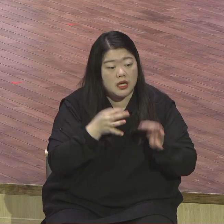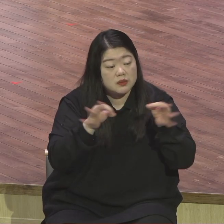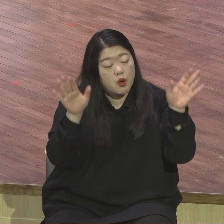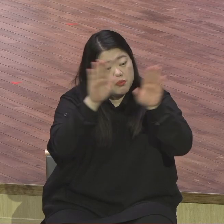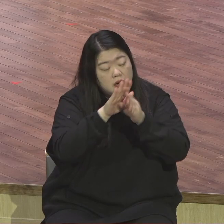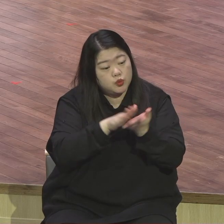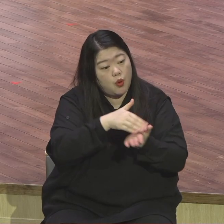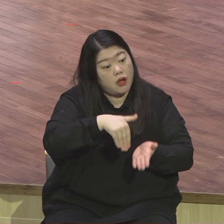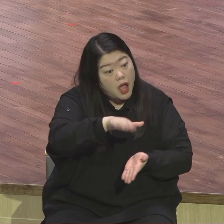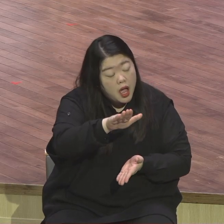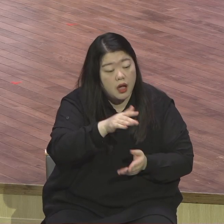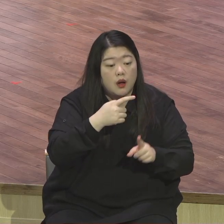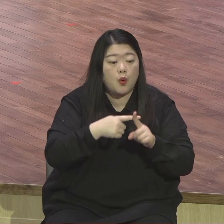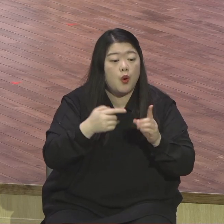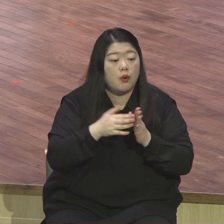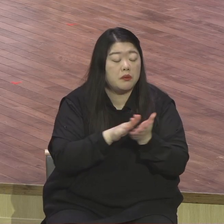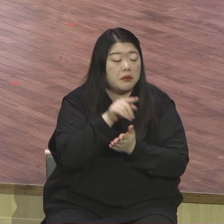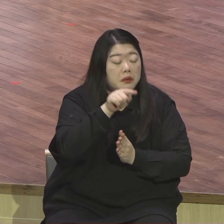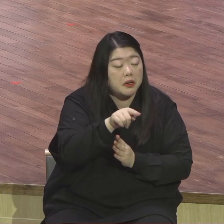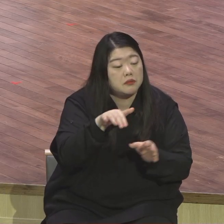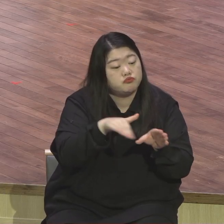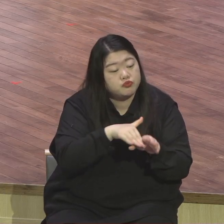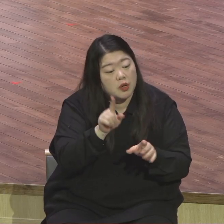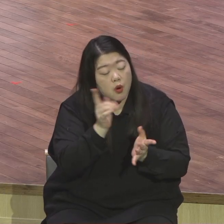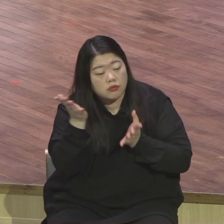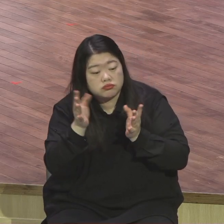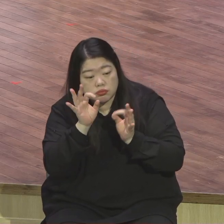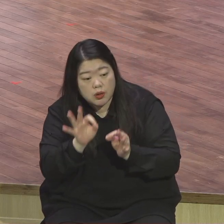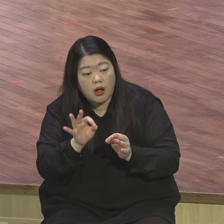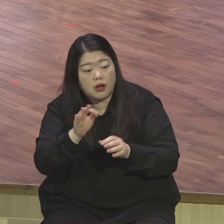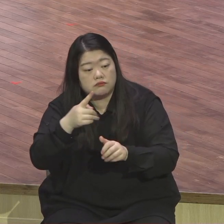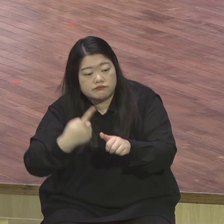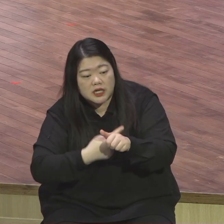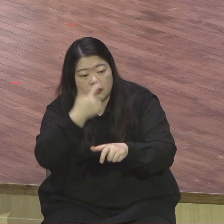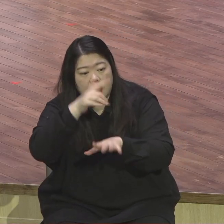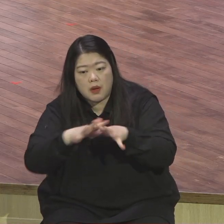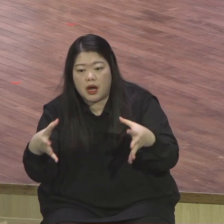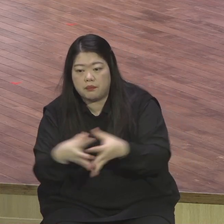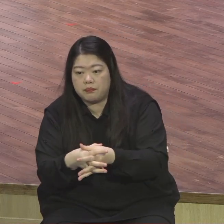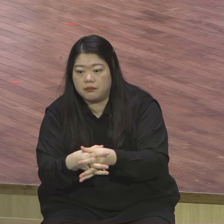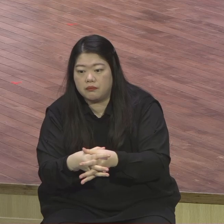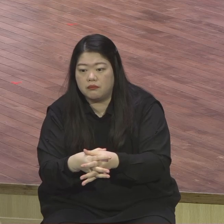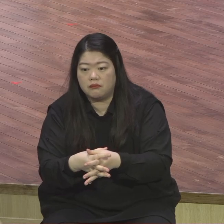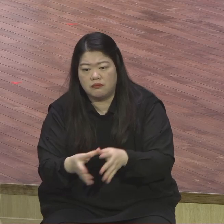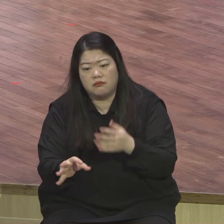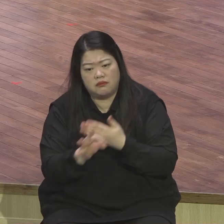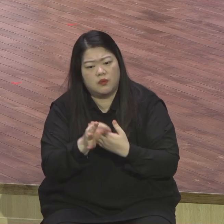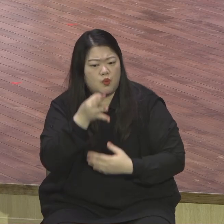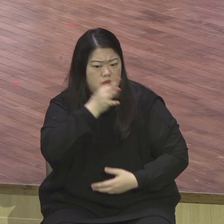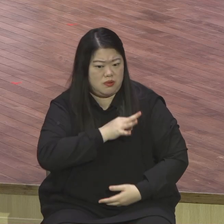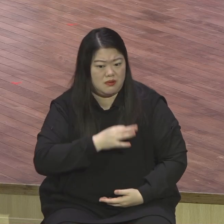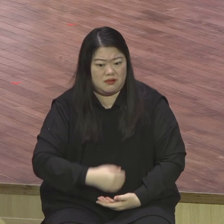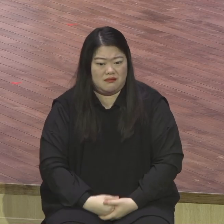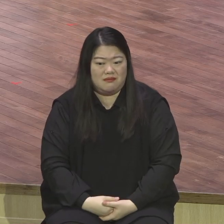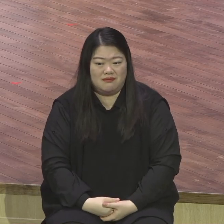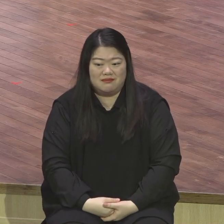바랍니다 문화 이 개혁의 주도자가 되려면 생각부터 바꿔야 돼 그래서 그런